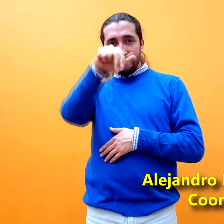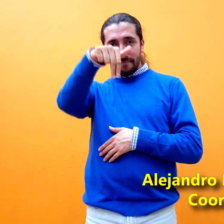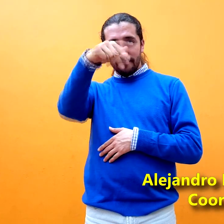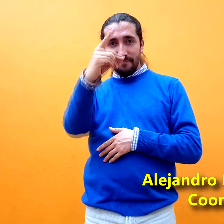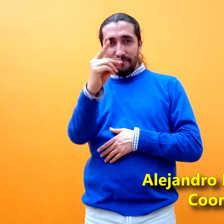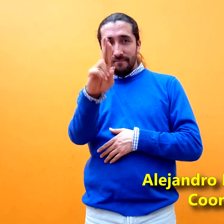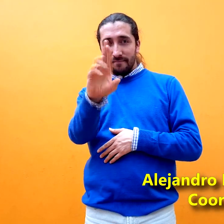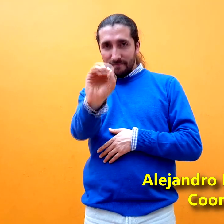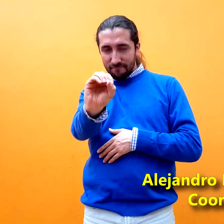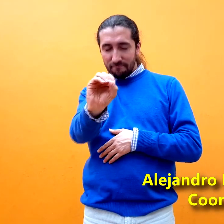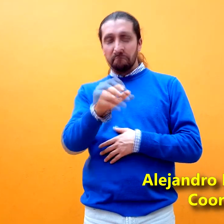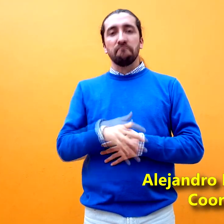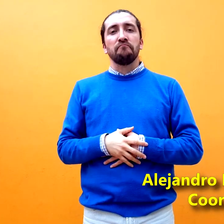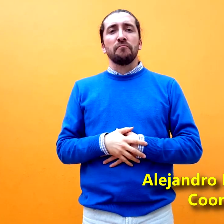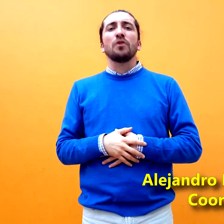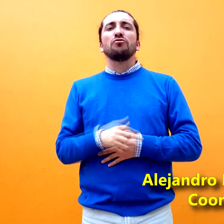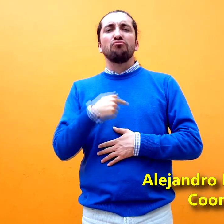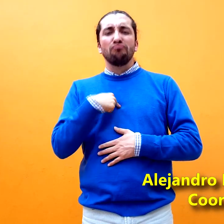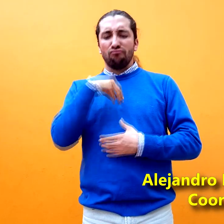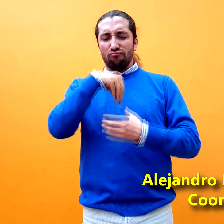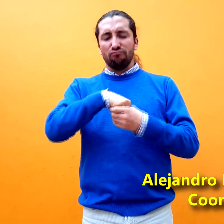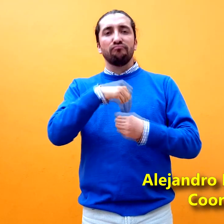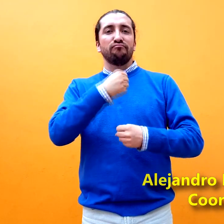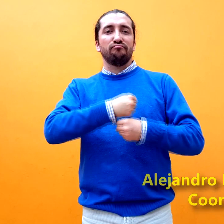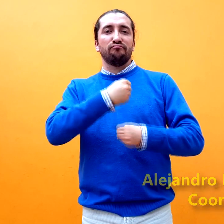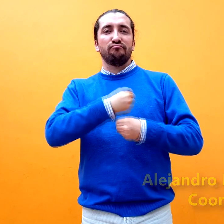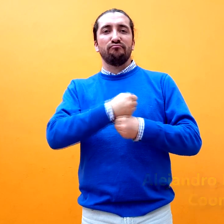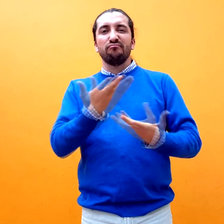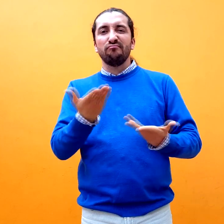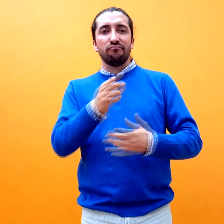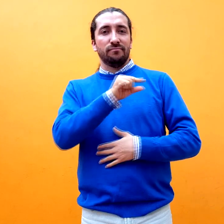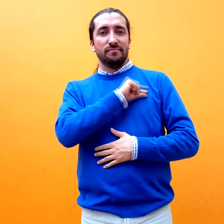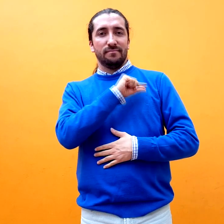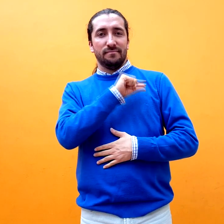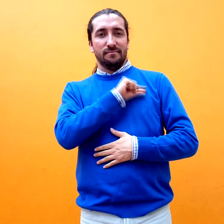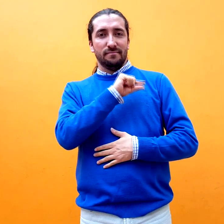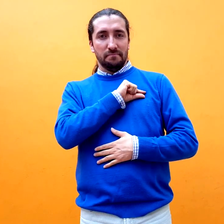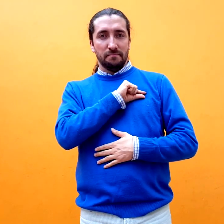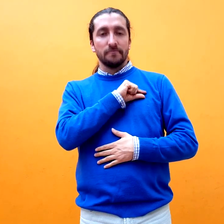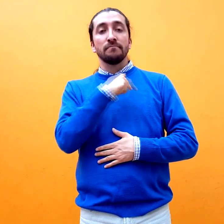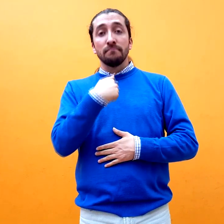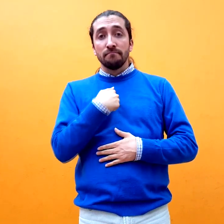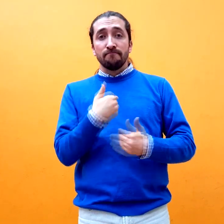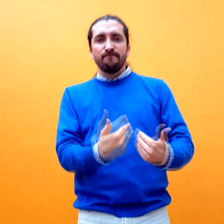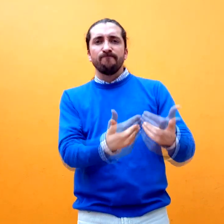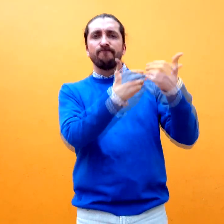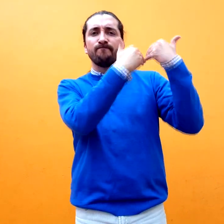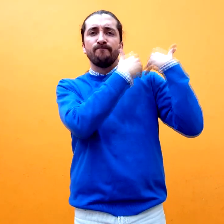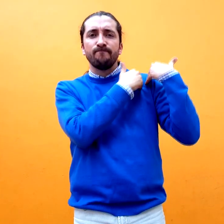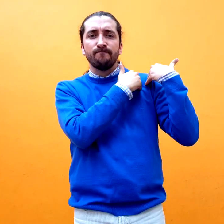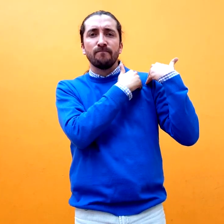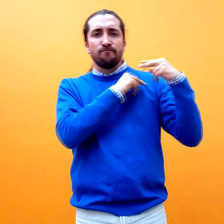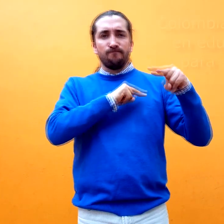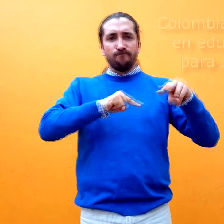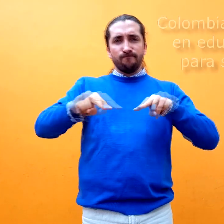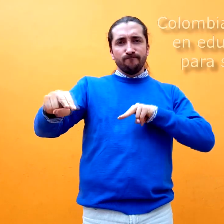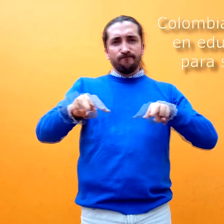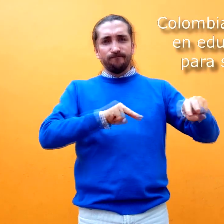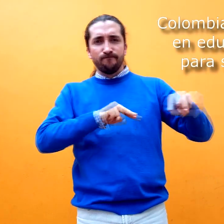soy funcionario del Instituto Nacional para Sordos en SOR y soy responsable de la coordinación del grupo